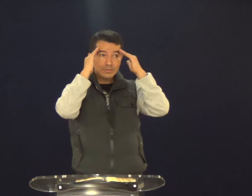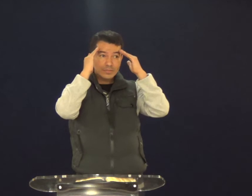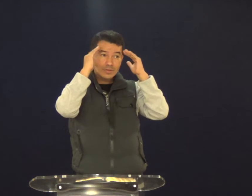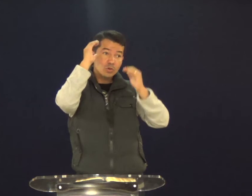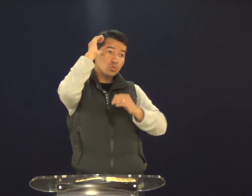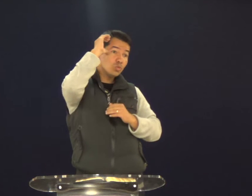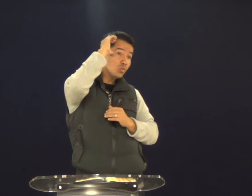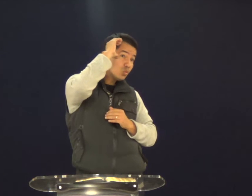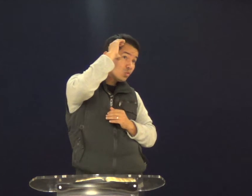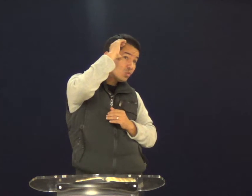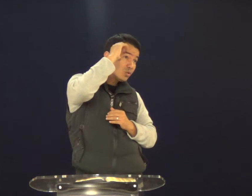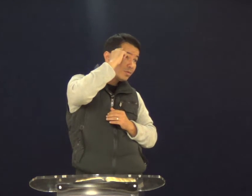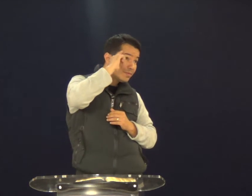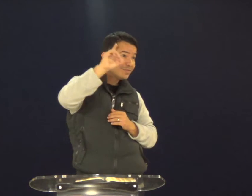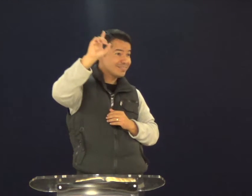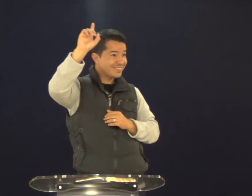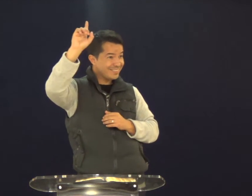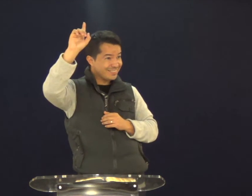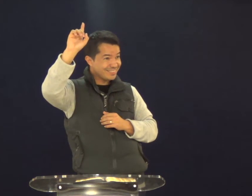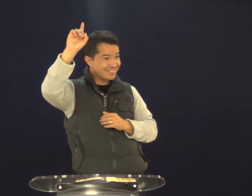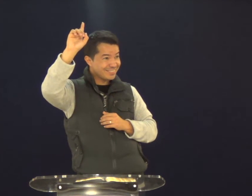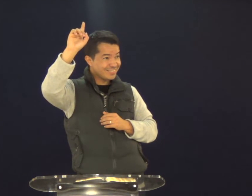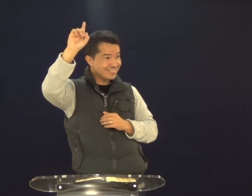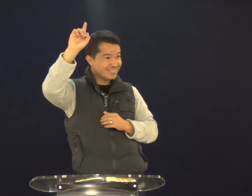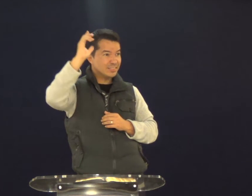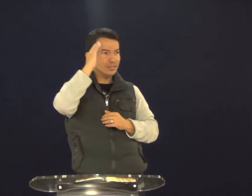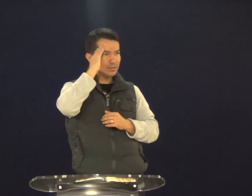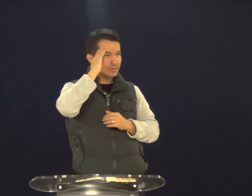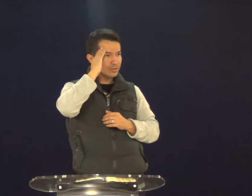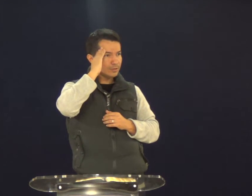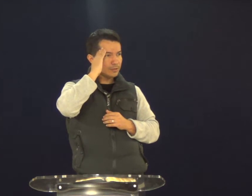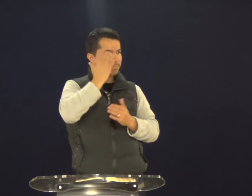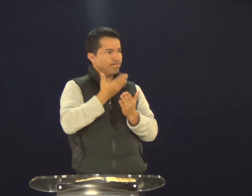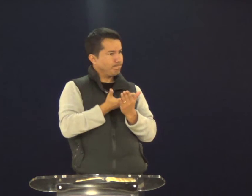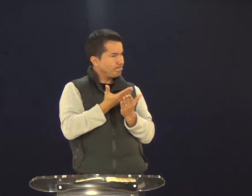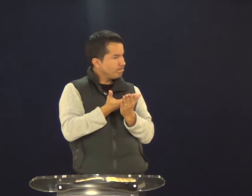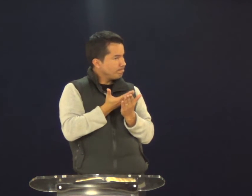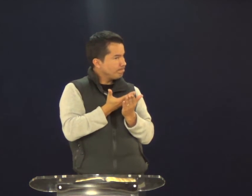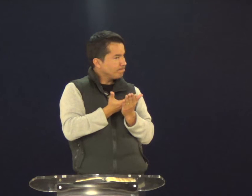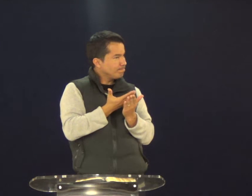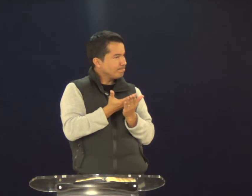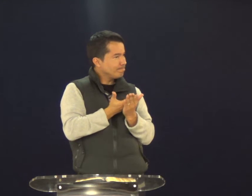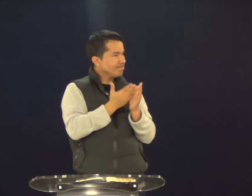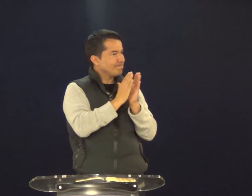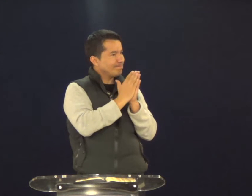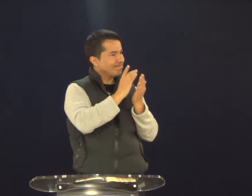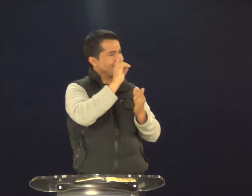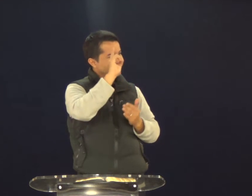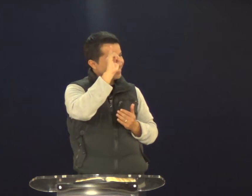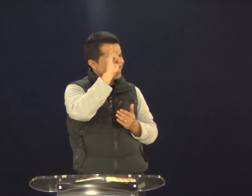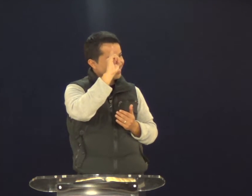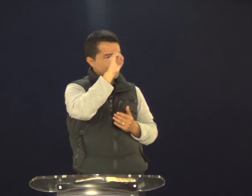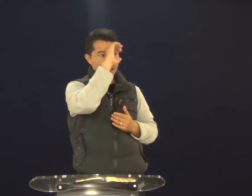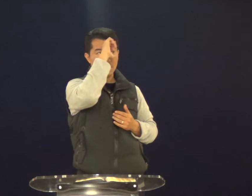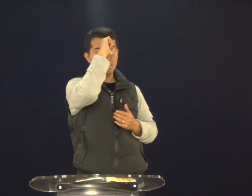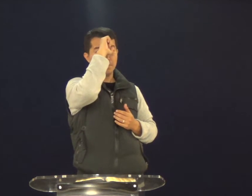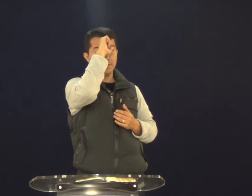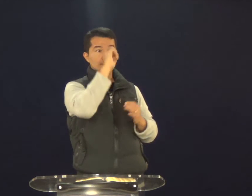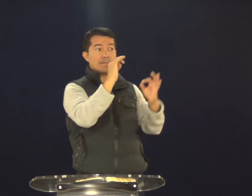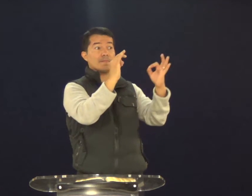é a consciência, é o pensar em Deus. É o estudar da Bíblia,